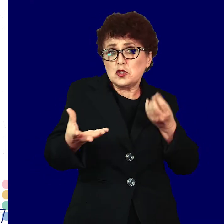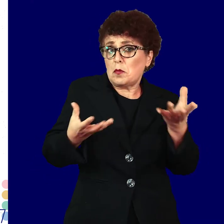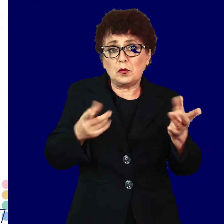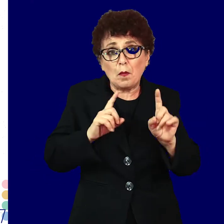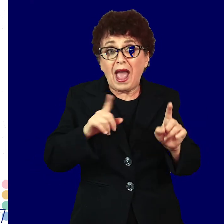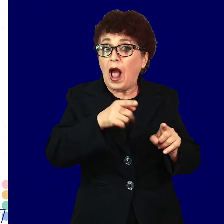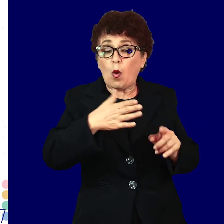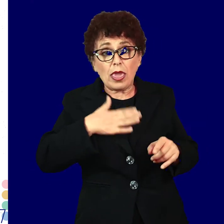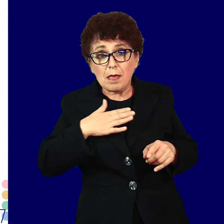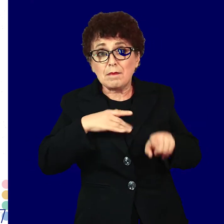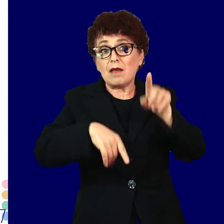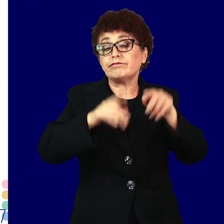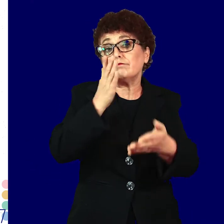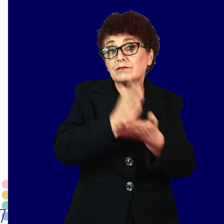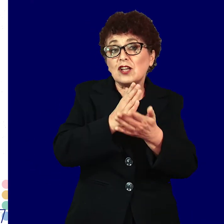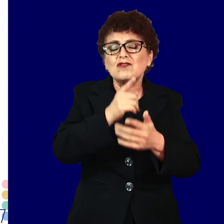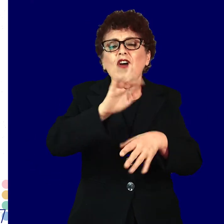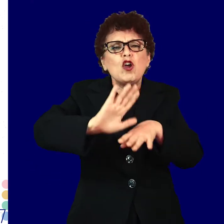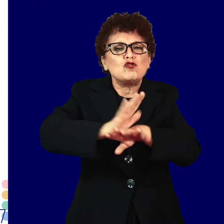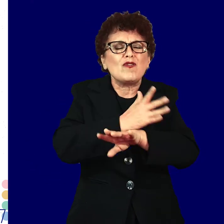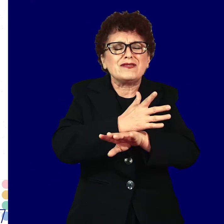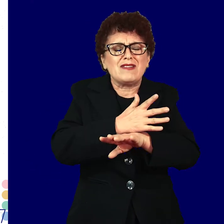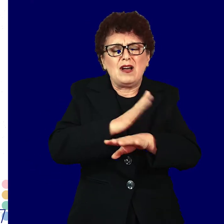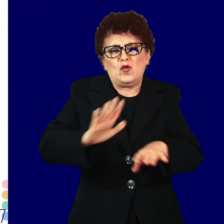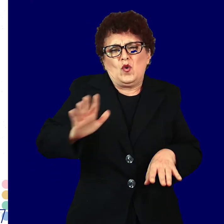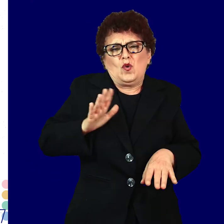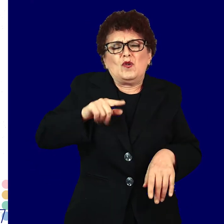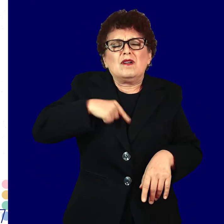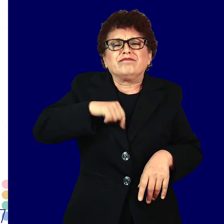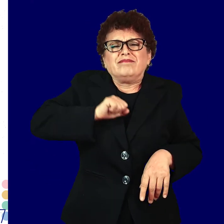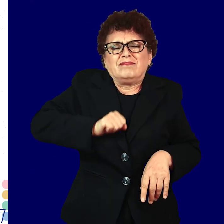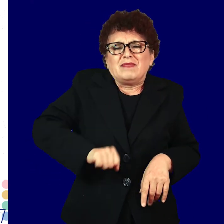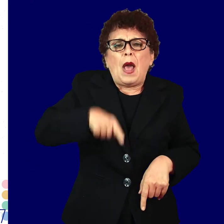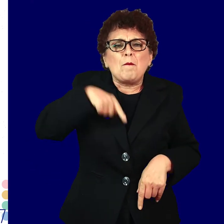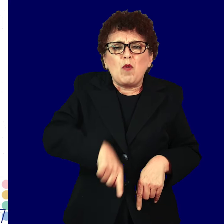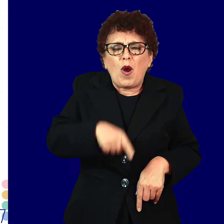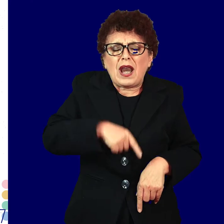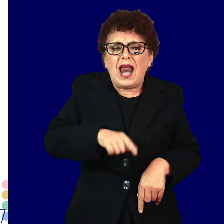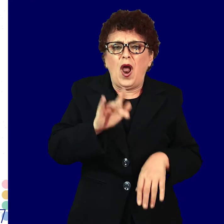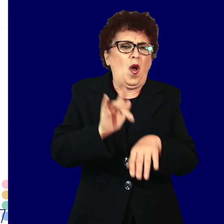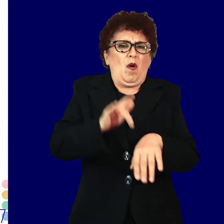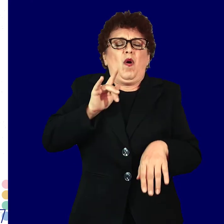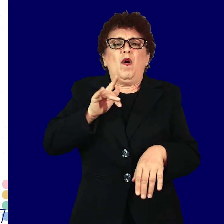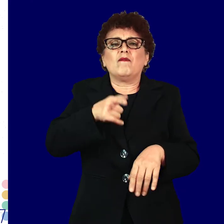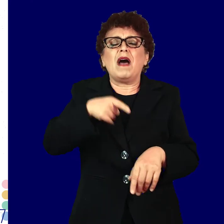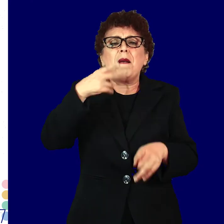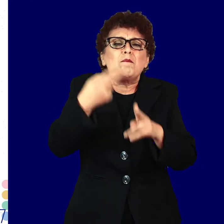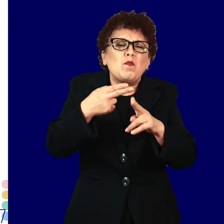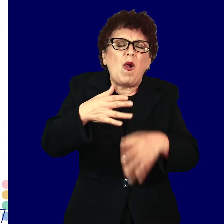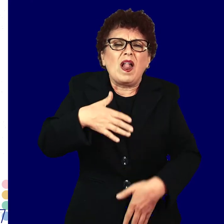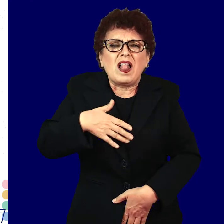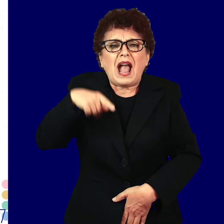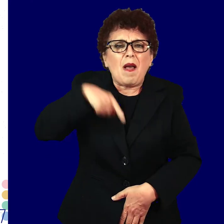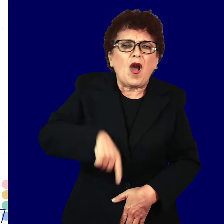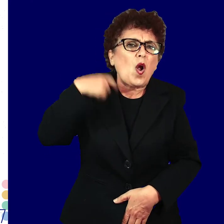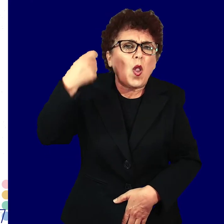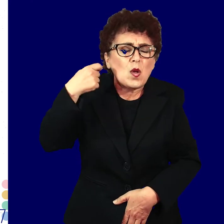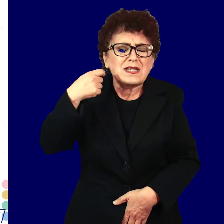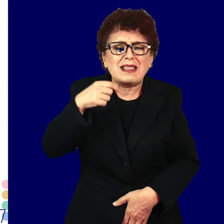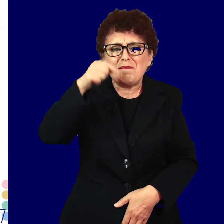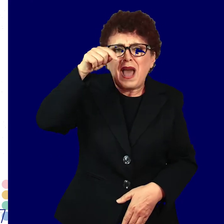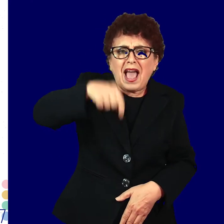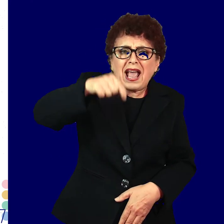има, тие најчесто се чувство на печење при мокрење. Болка при мокрење, невообичајен